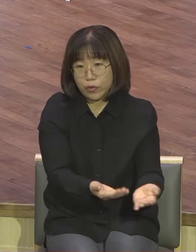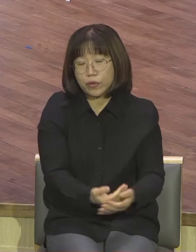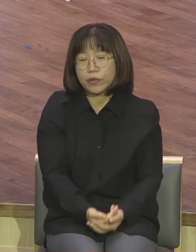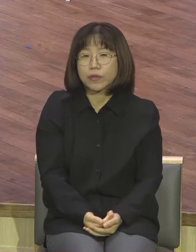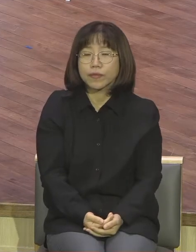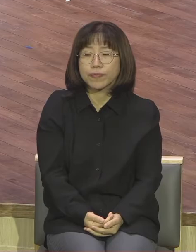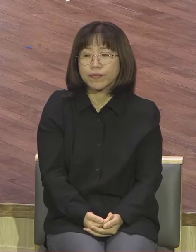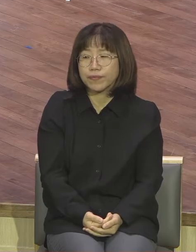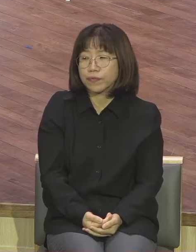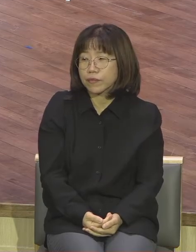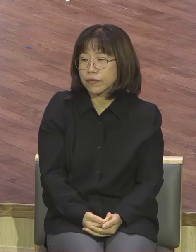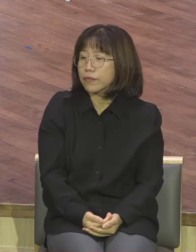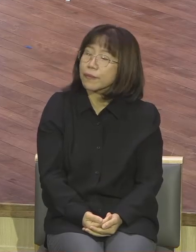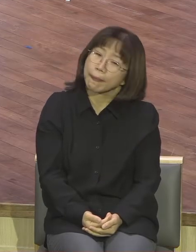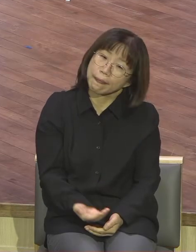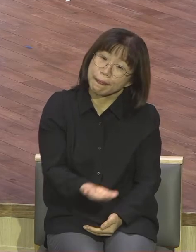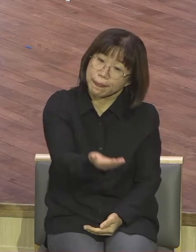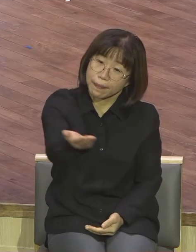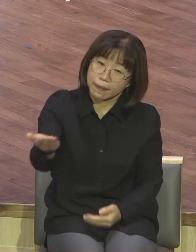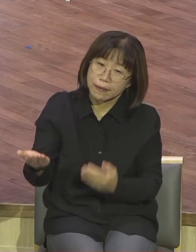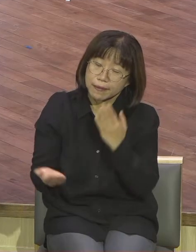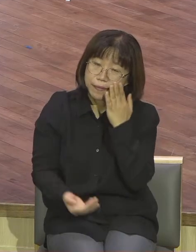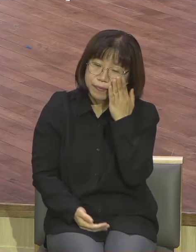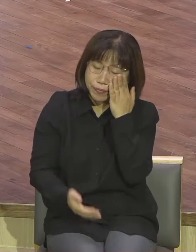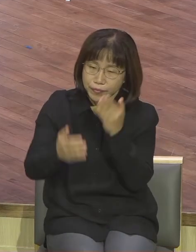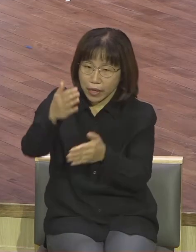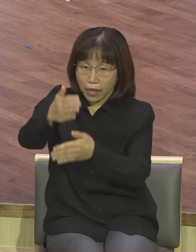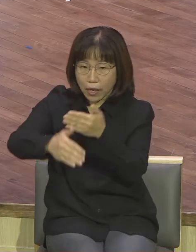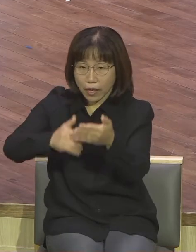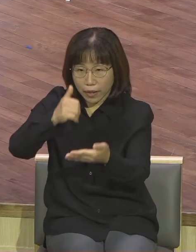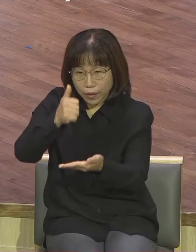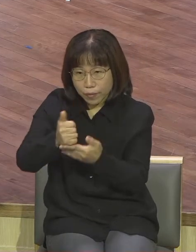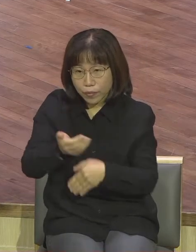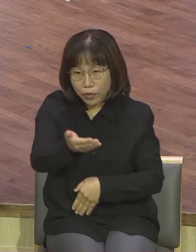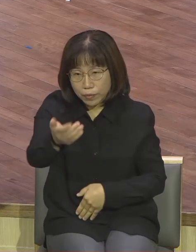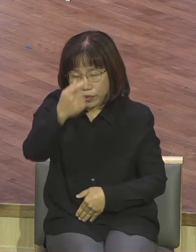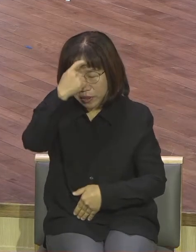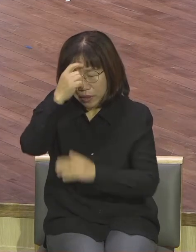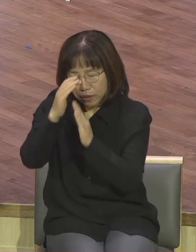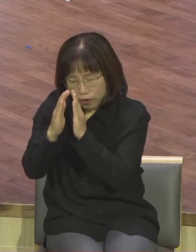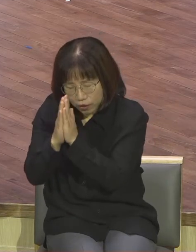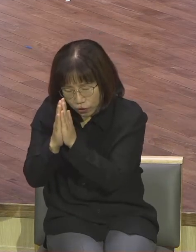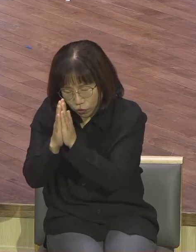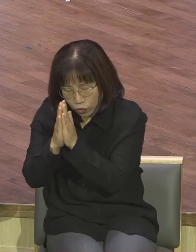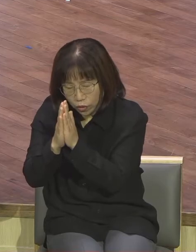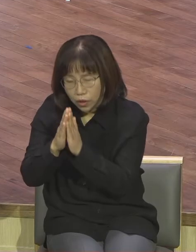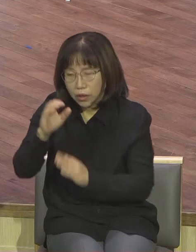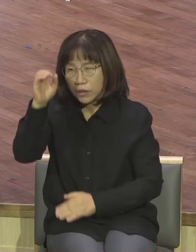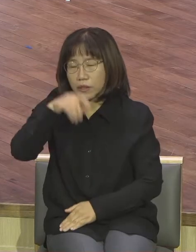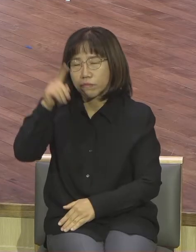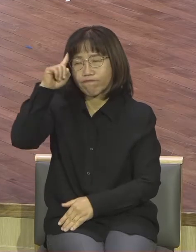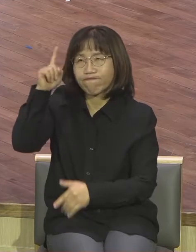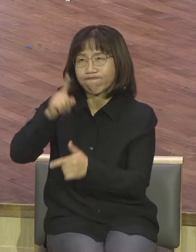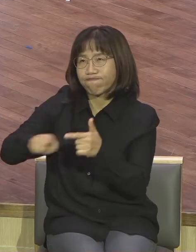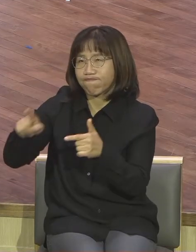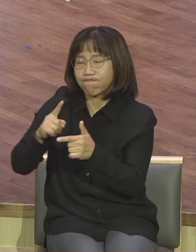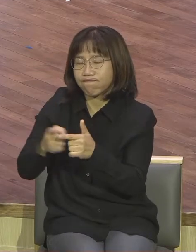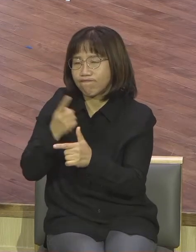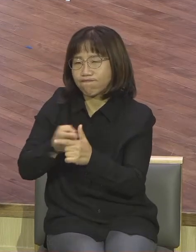여러분이요 하나님과 교제할 때 막연한 하나님 믿지 마시고 하나님과